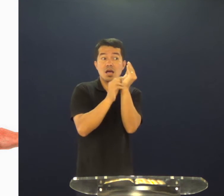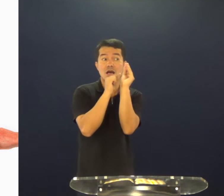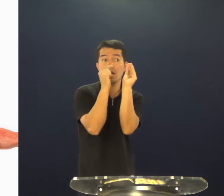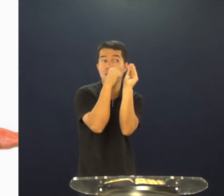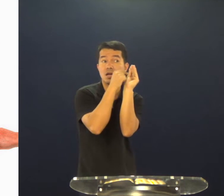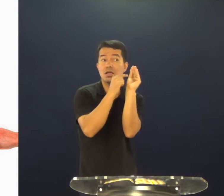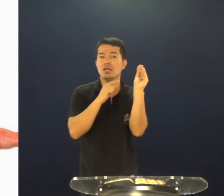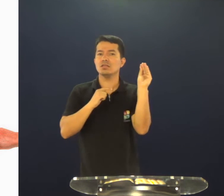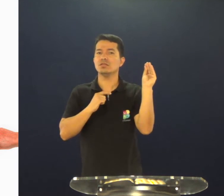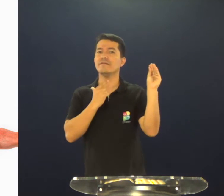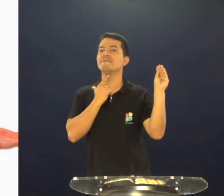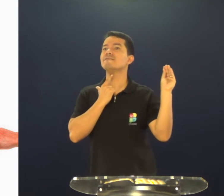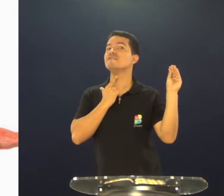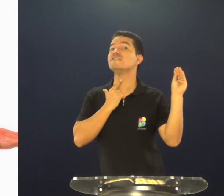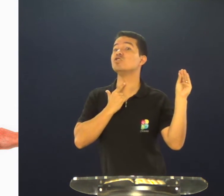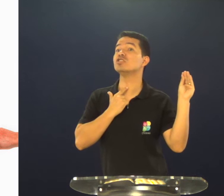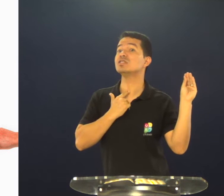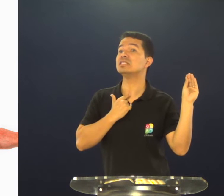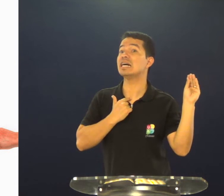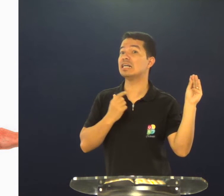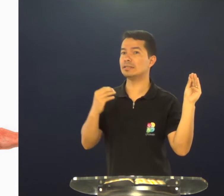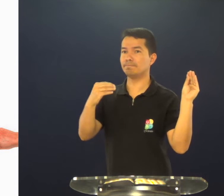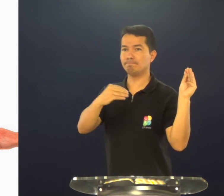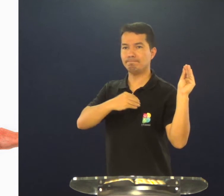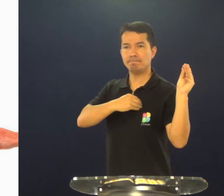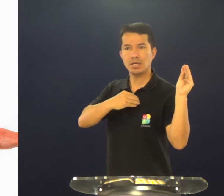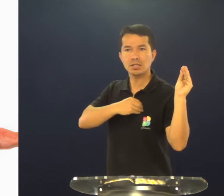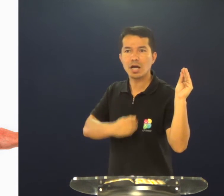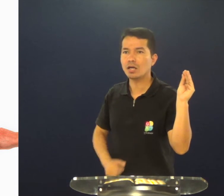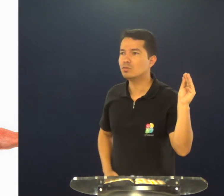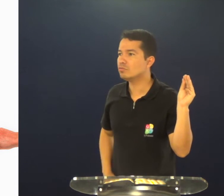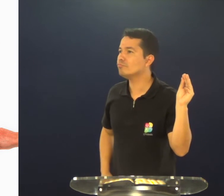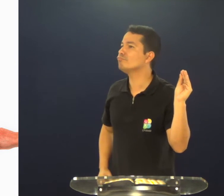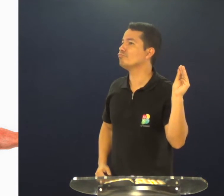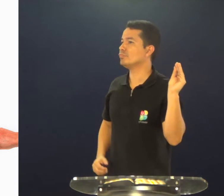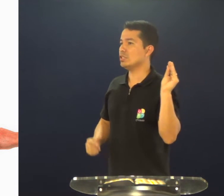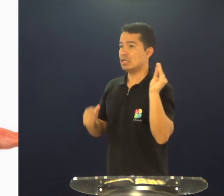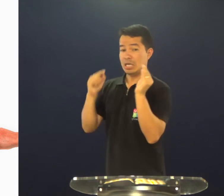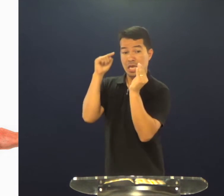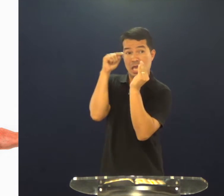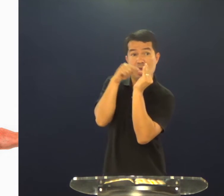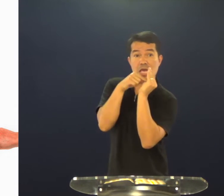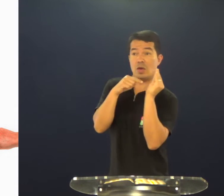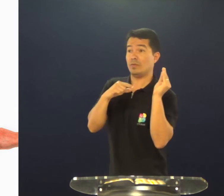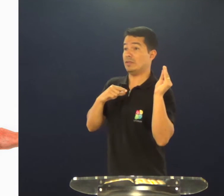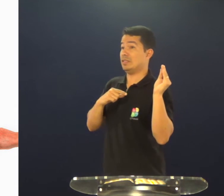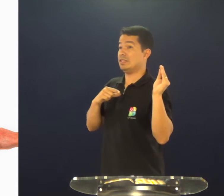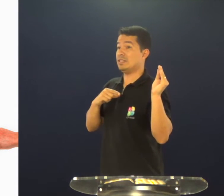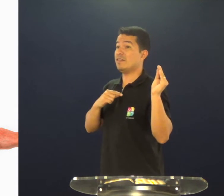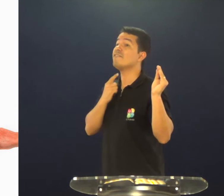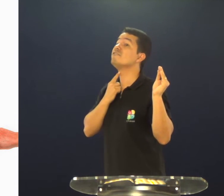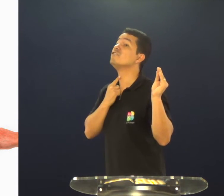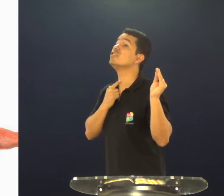vida, eu, é a minha vontade, vontade, eu, é o meu pecado, eu,